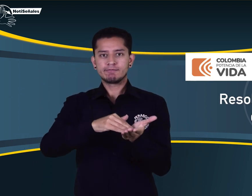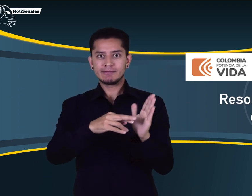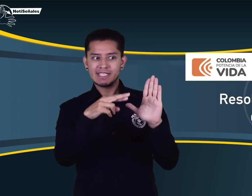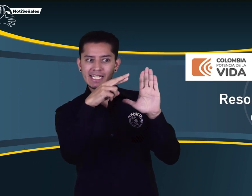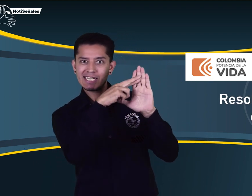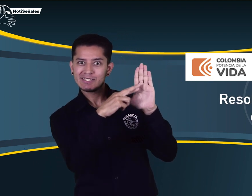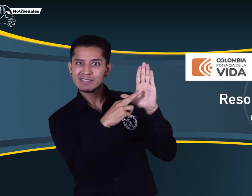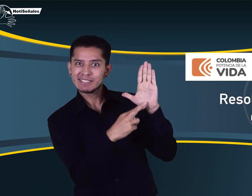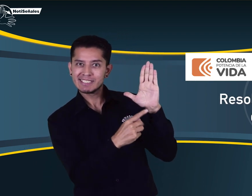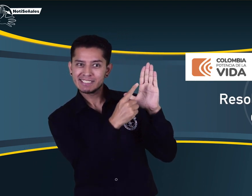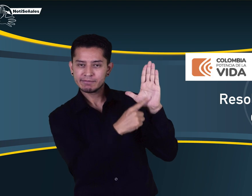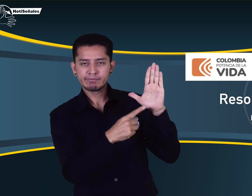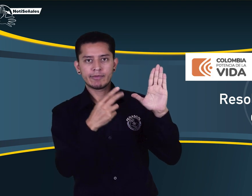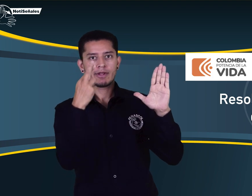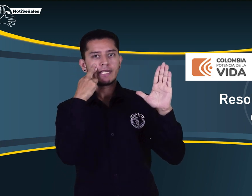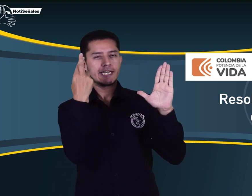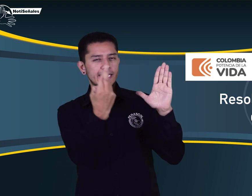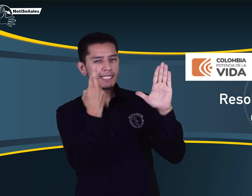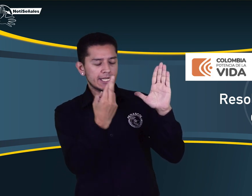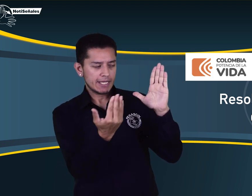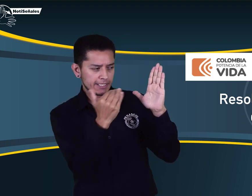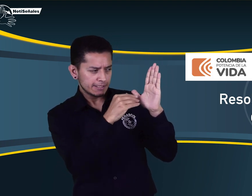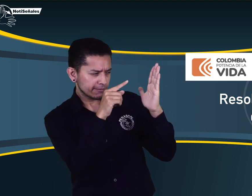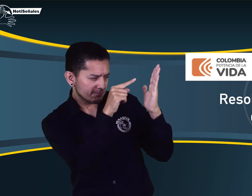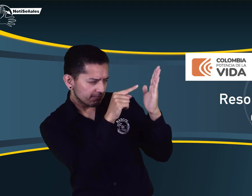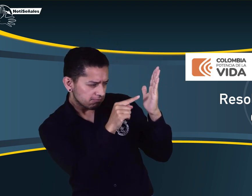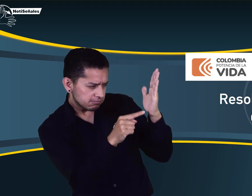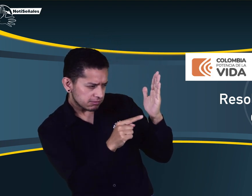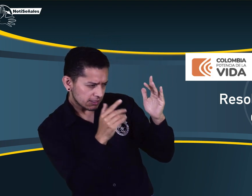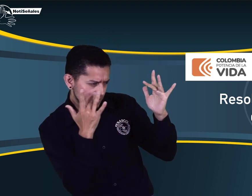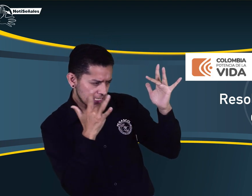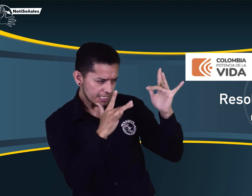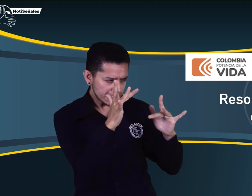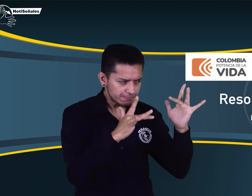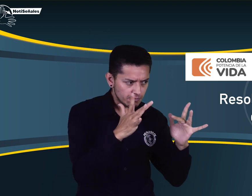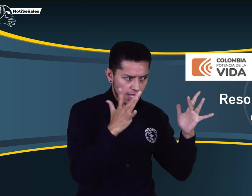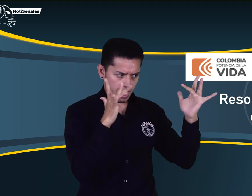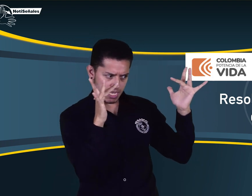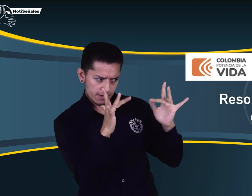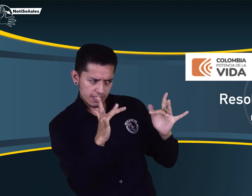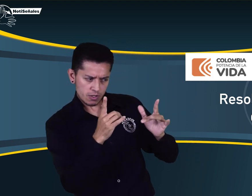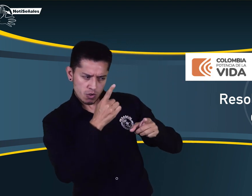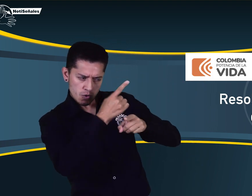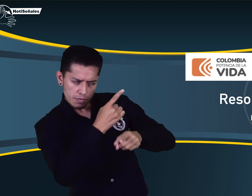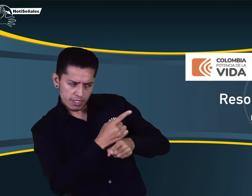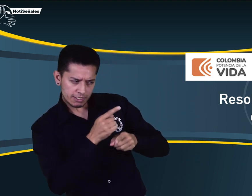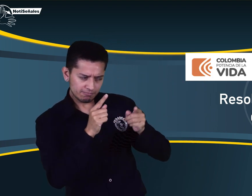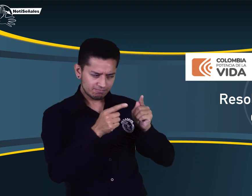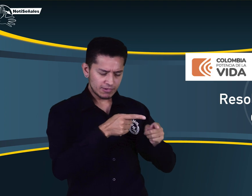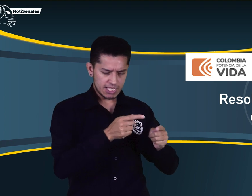la resolución para conocerla en detalle, revisar su pertinencia y quién está a cargo de los procesos.